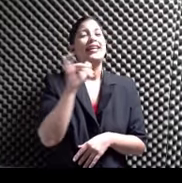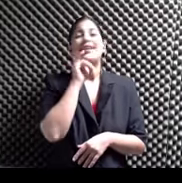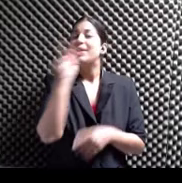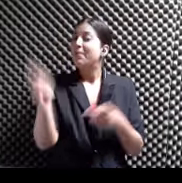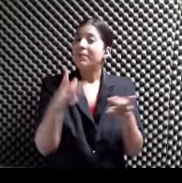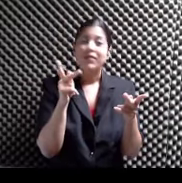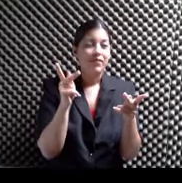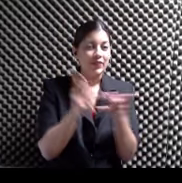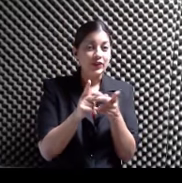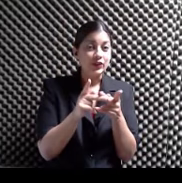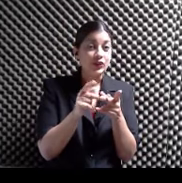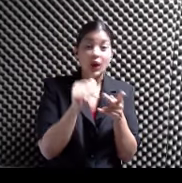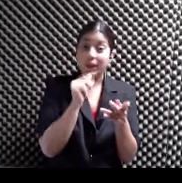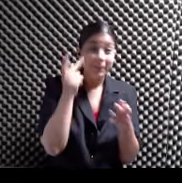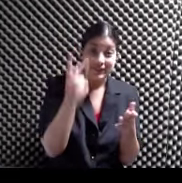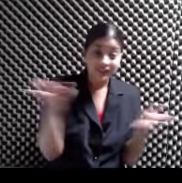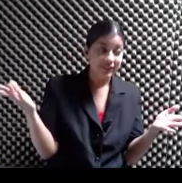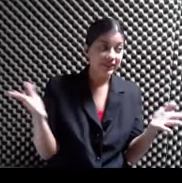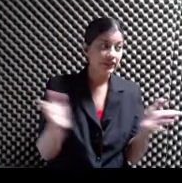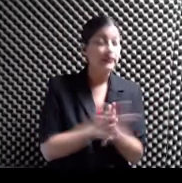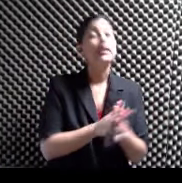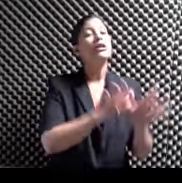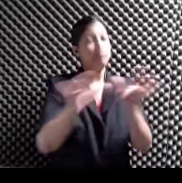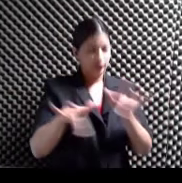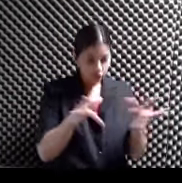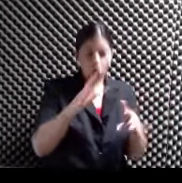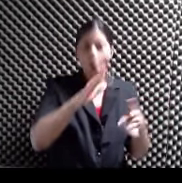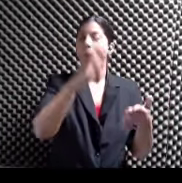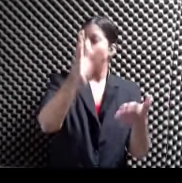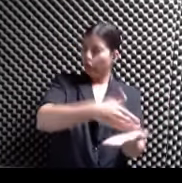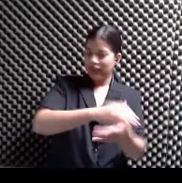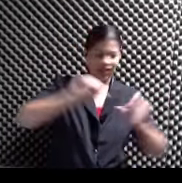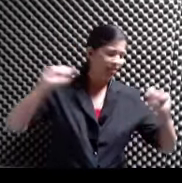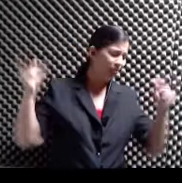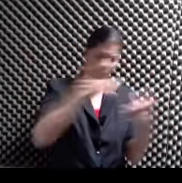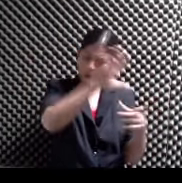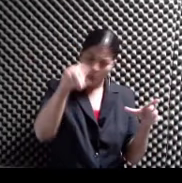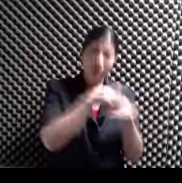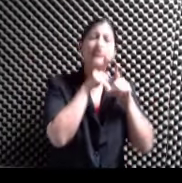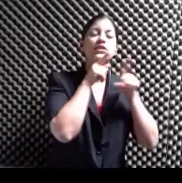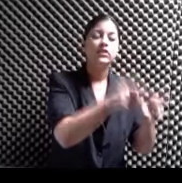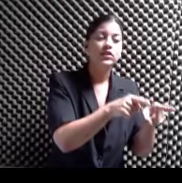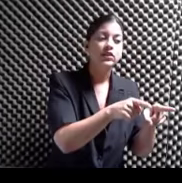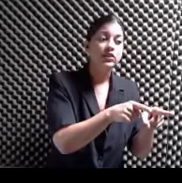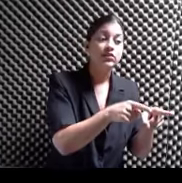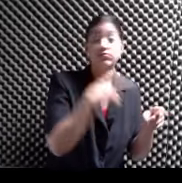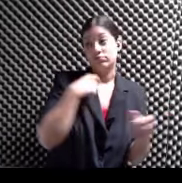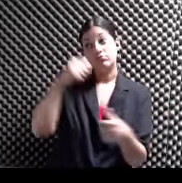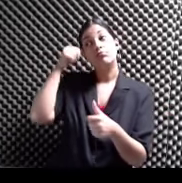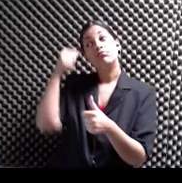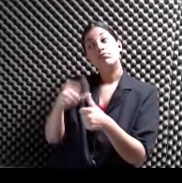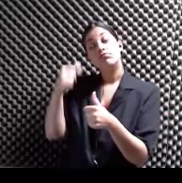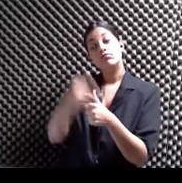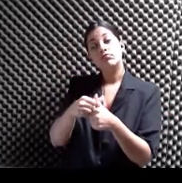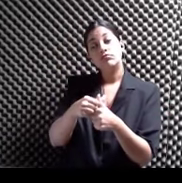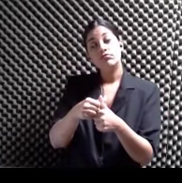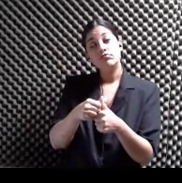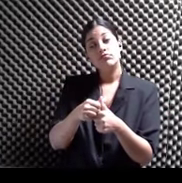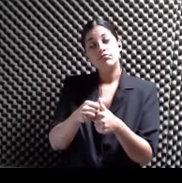Disco allí Y va a haber Música allí Todo va a estar allí Así que Le recordamos a nuestros amigos Y amigas Que Nancy